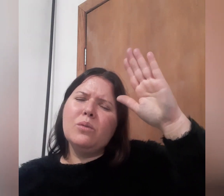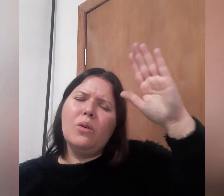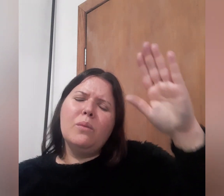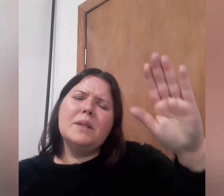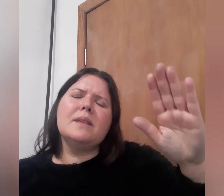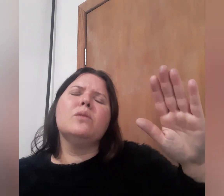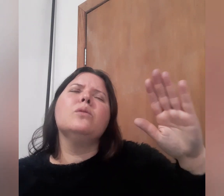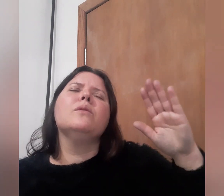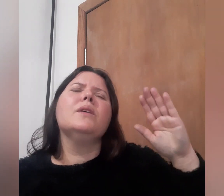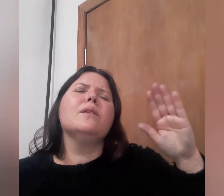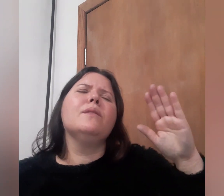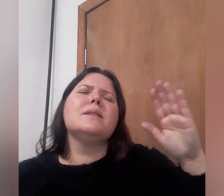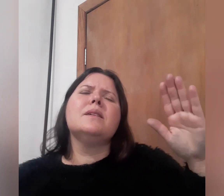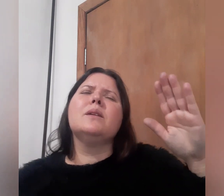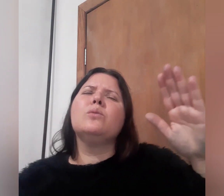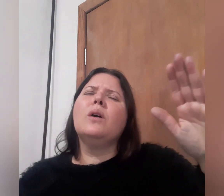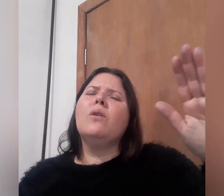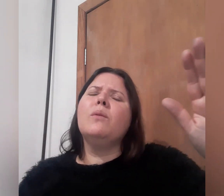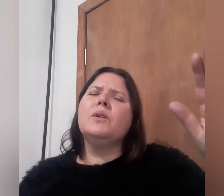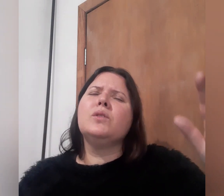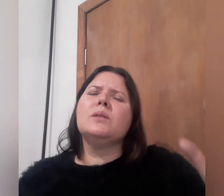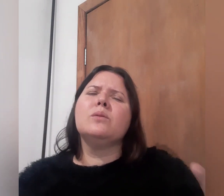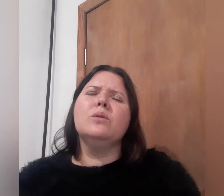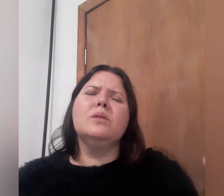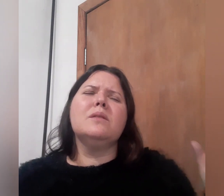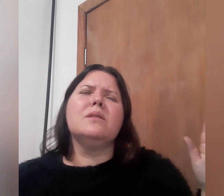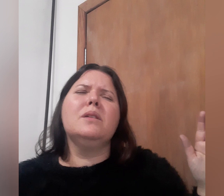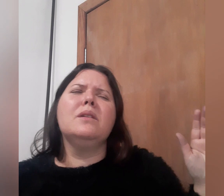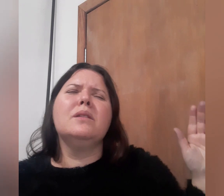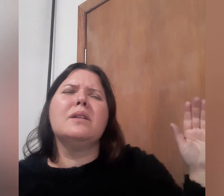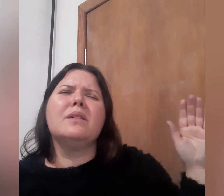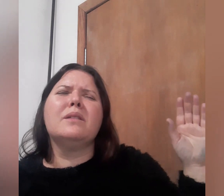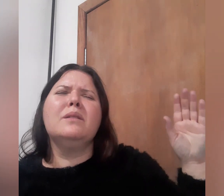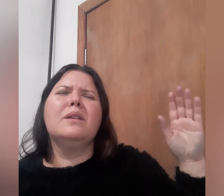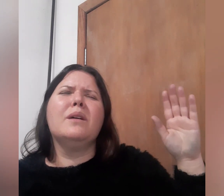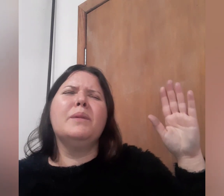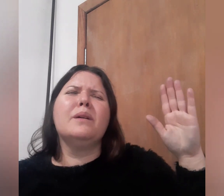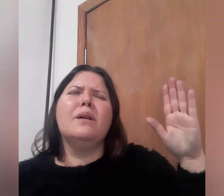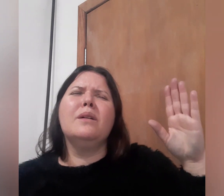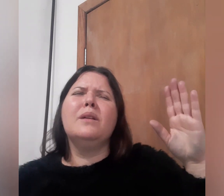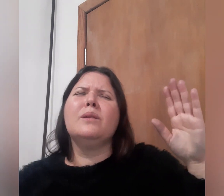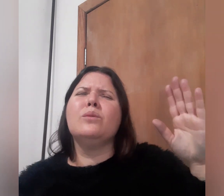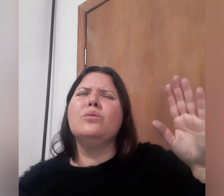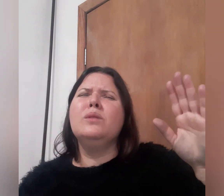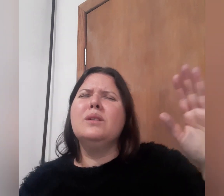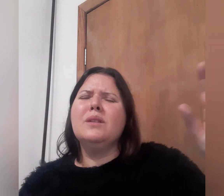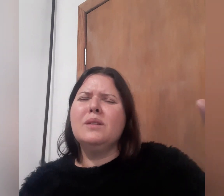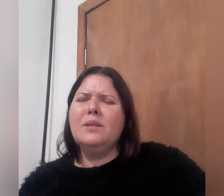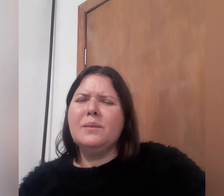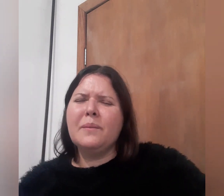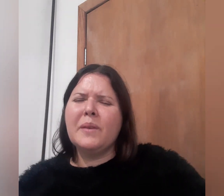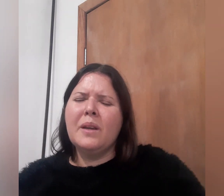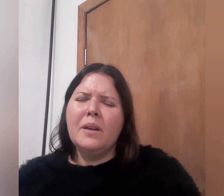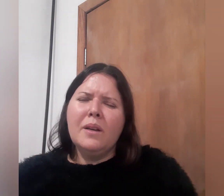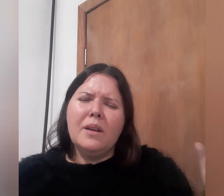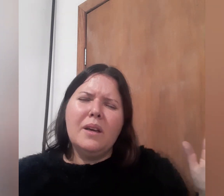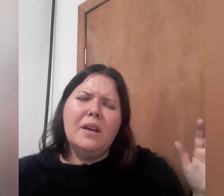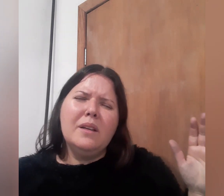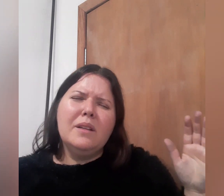nome, Senhor. Venha fazer a tua obra, Jesus, e de cantarabagá e aleluia. Aleluia, rei te